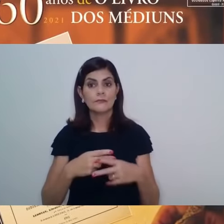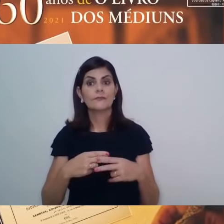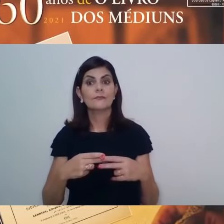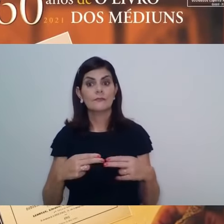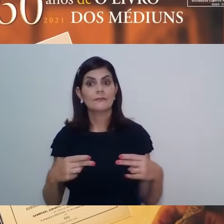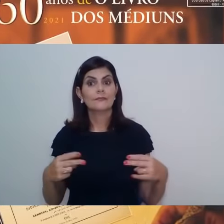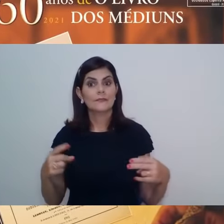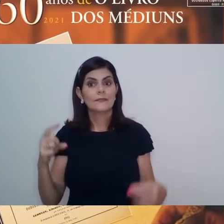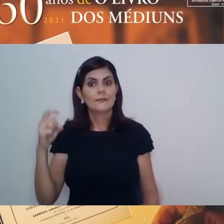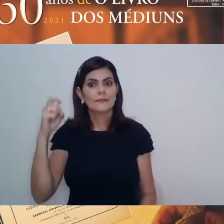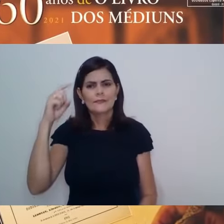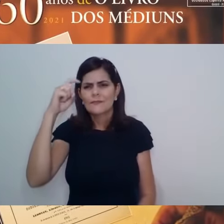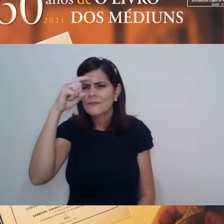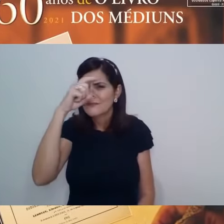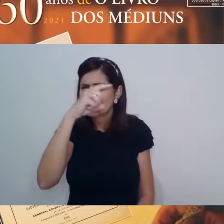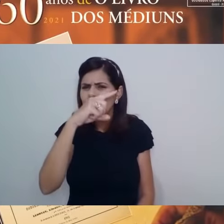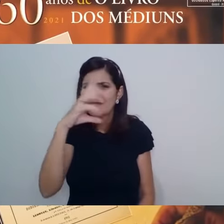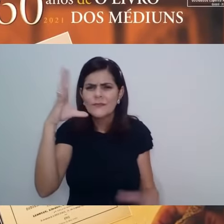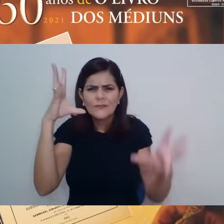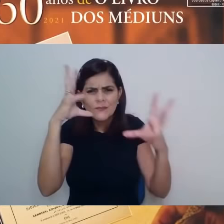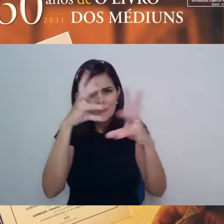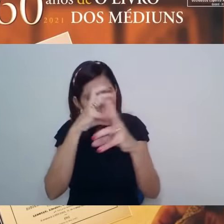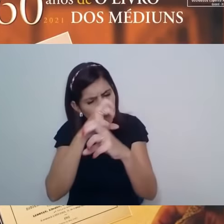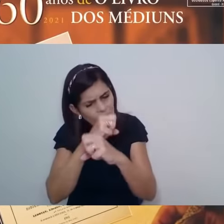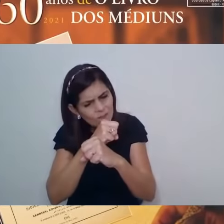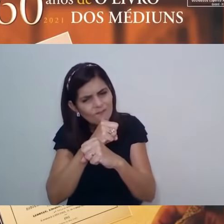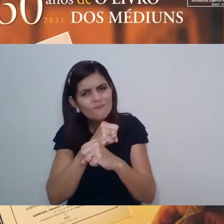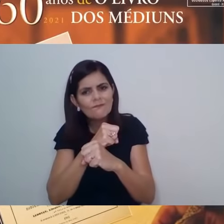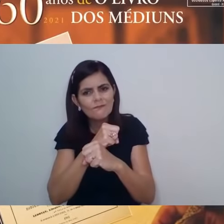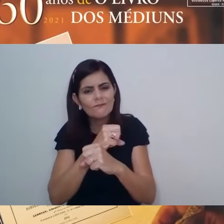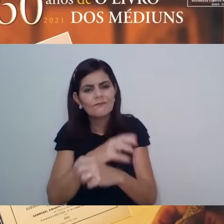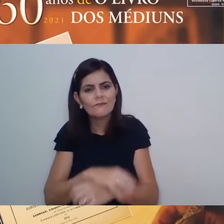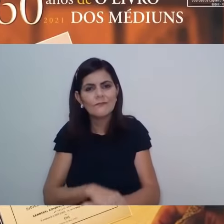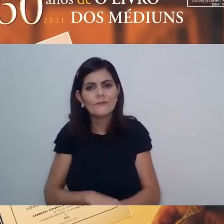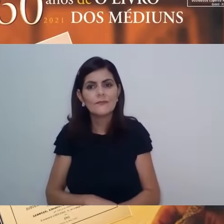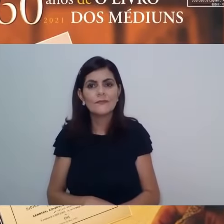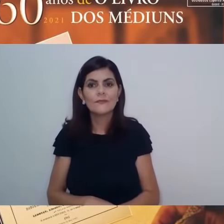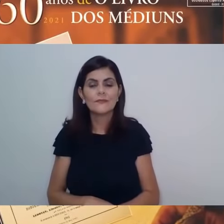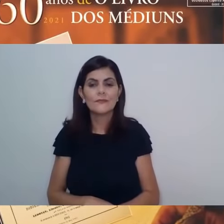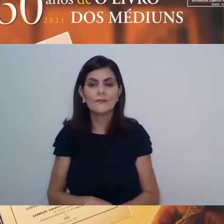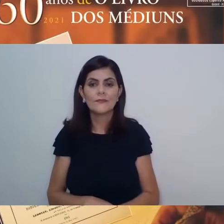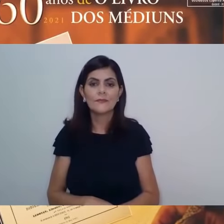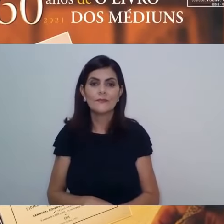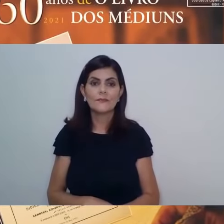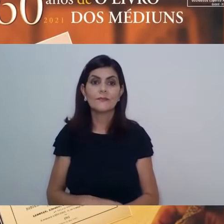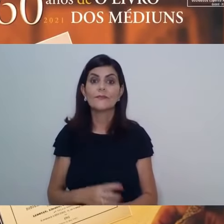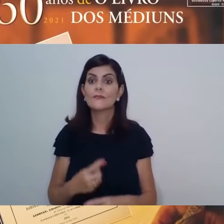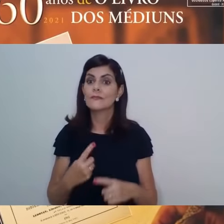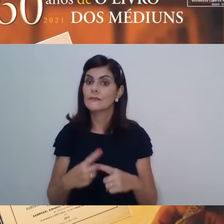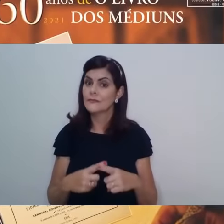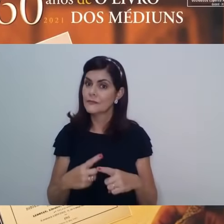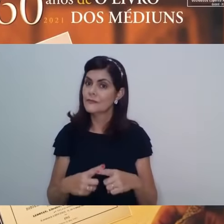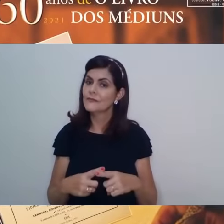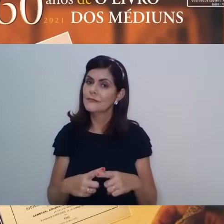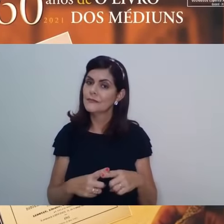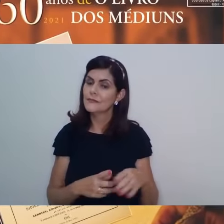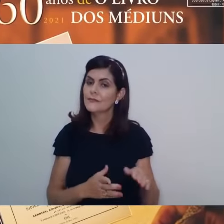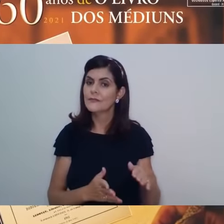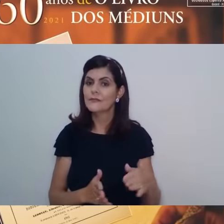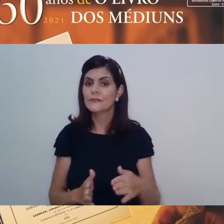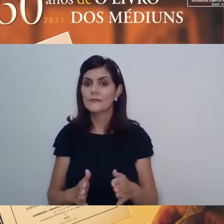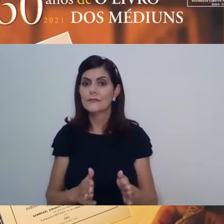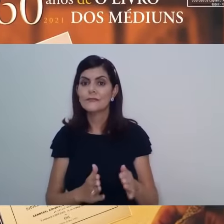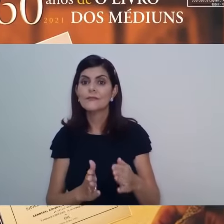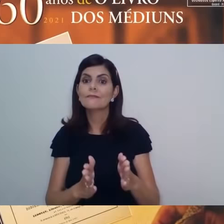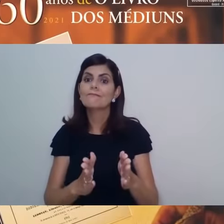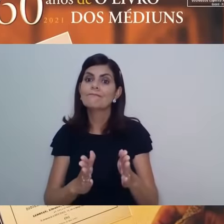tendências do pretérito obscuro, porque, de um modo geral, nós temos um caminho aqui similar a esse de Saulo.